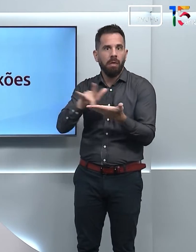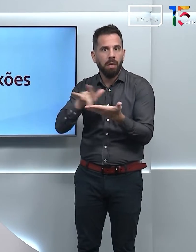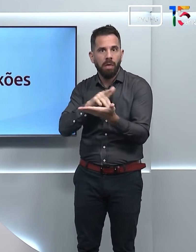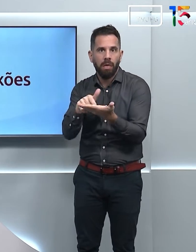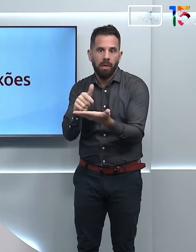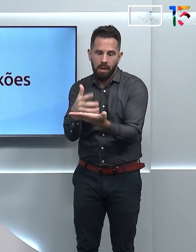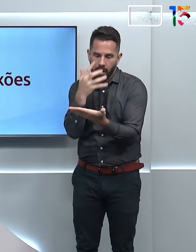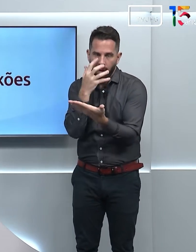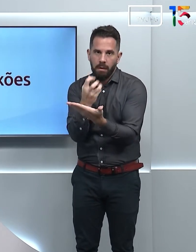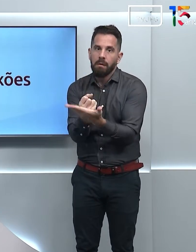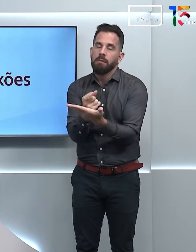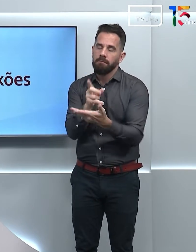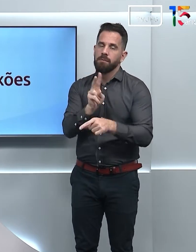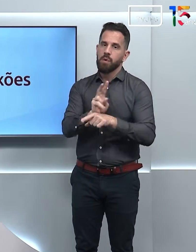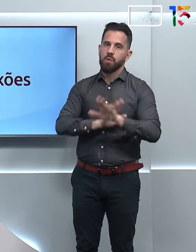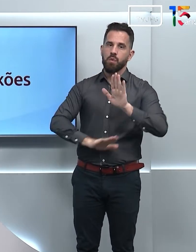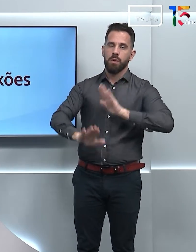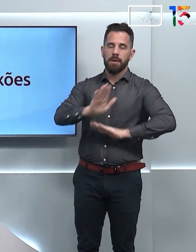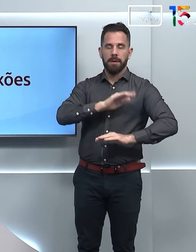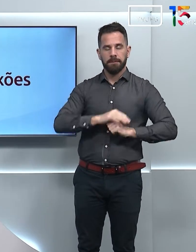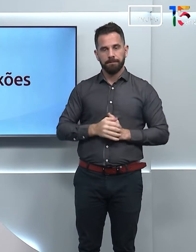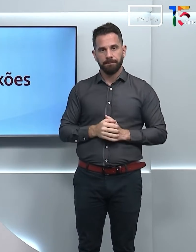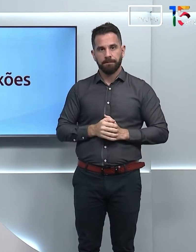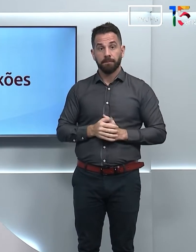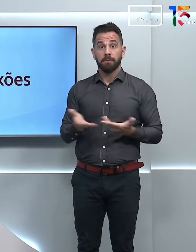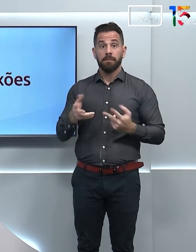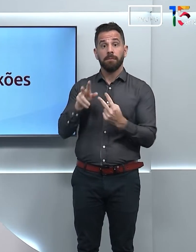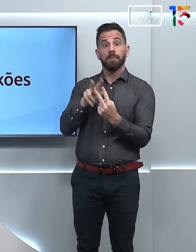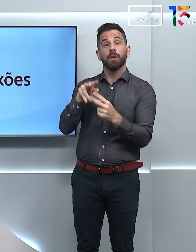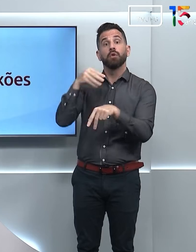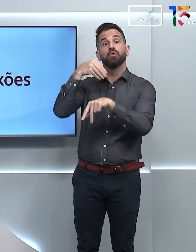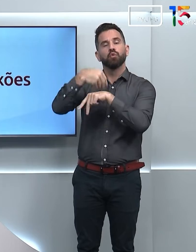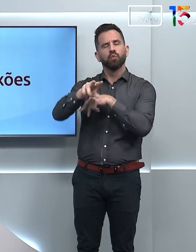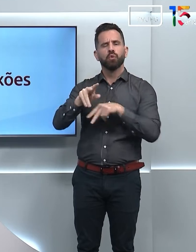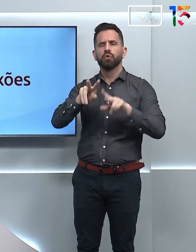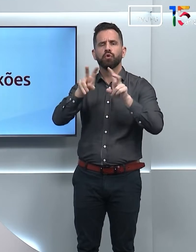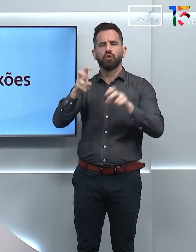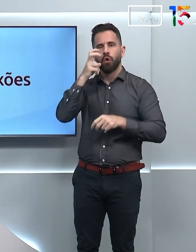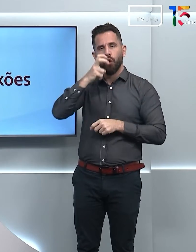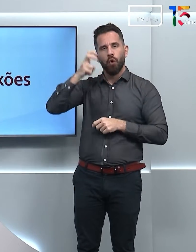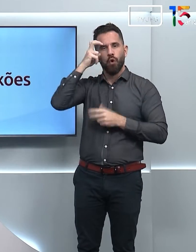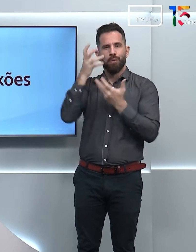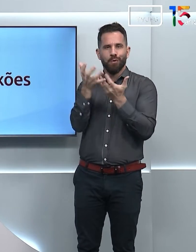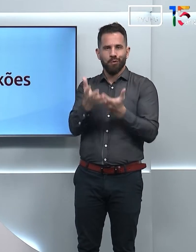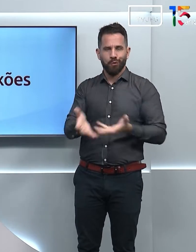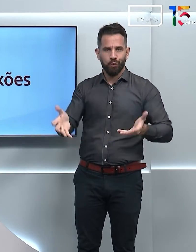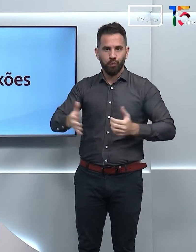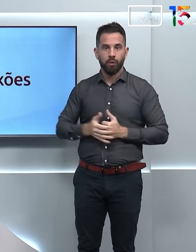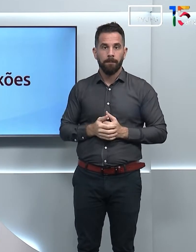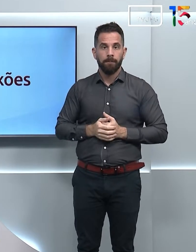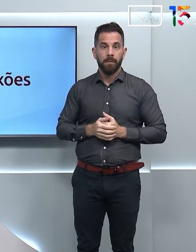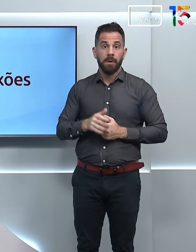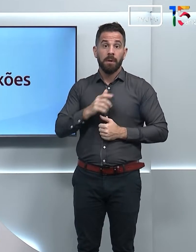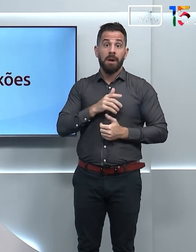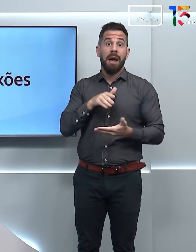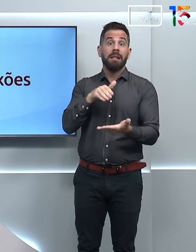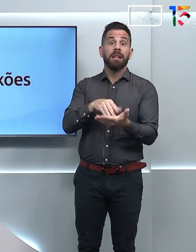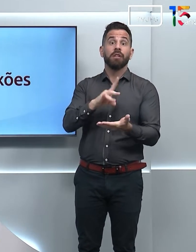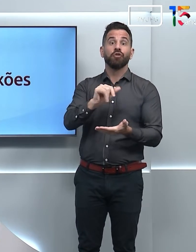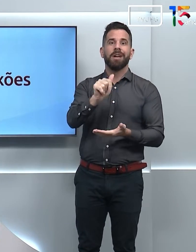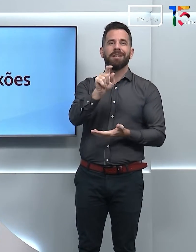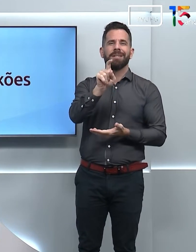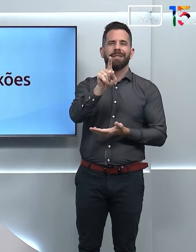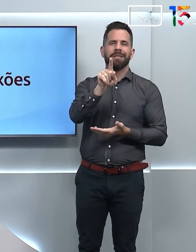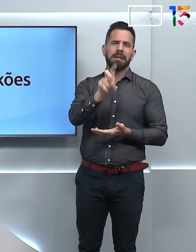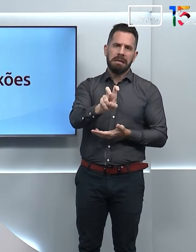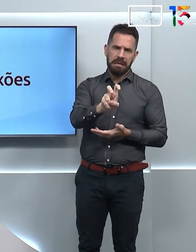ficam de frente a telas. E agora a gente tem duas dicas que são relacionadas à cultura. Estão abertas até o dia 15 de junho as inscrições para o